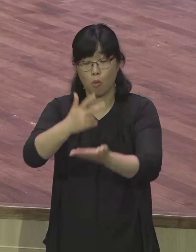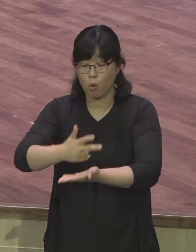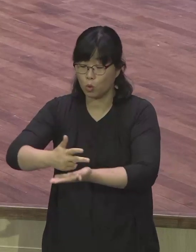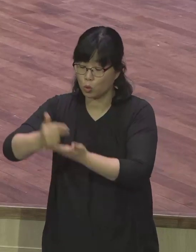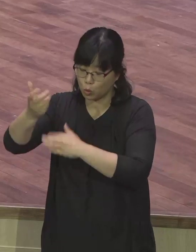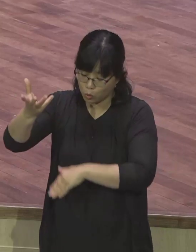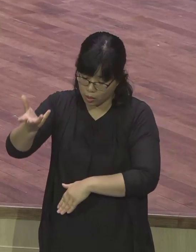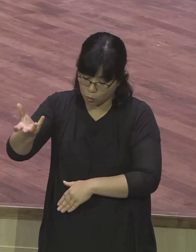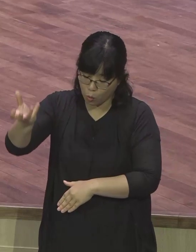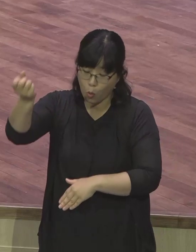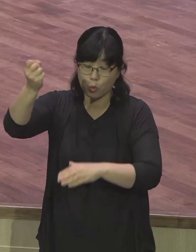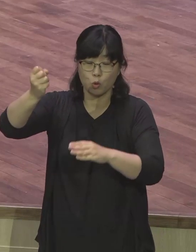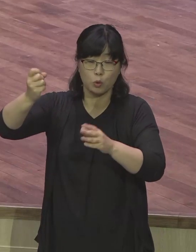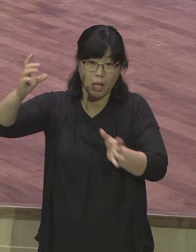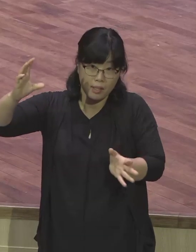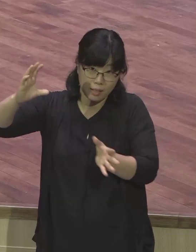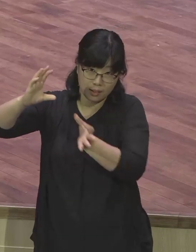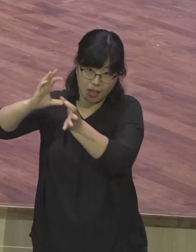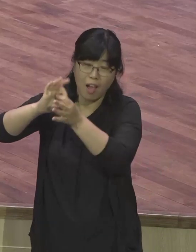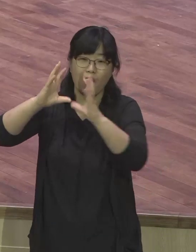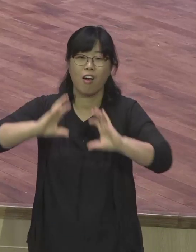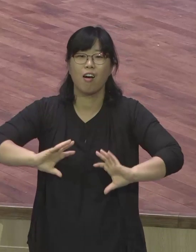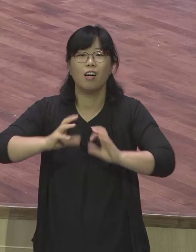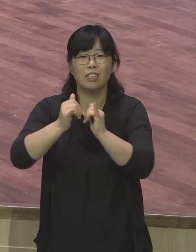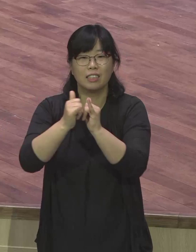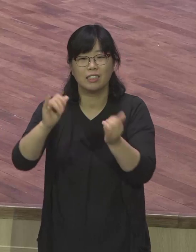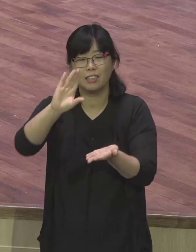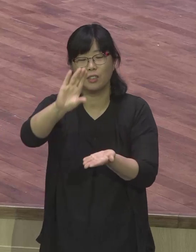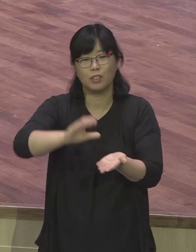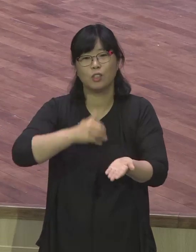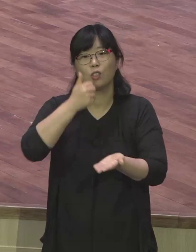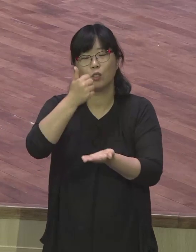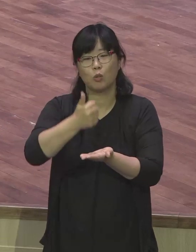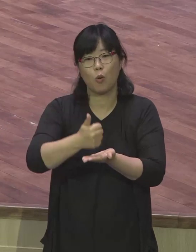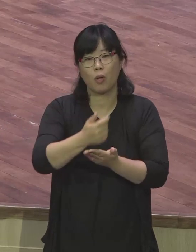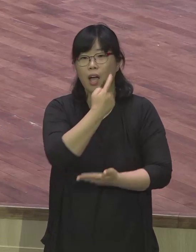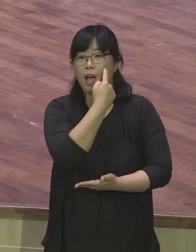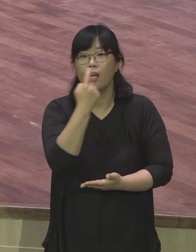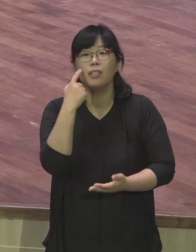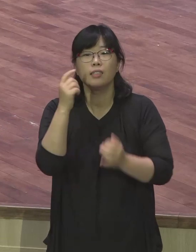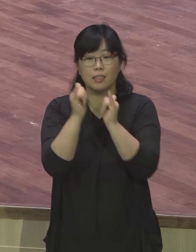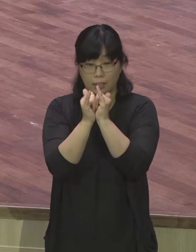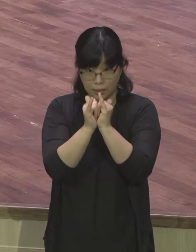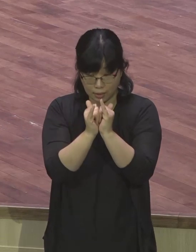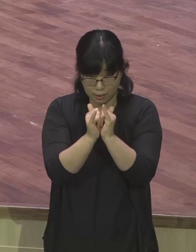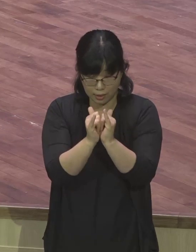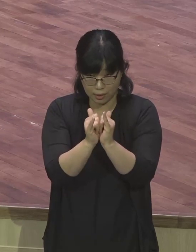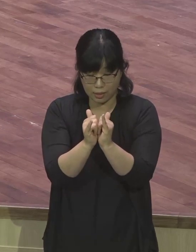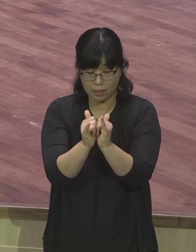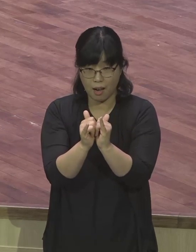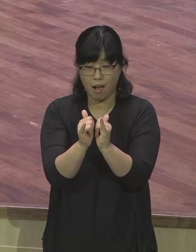그리스도 어밝한 주님이라